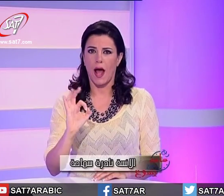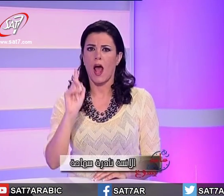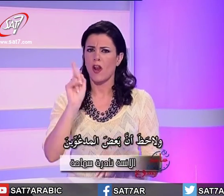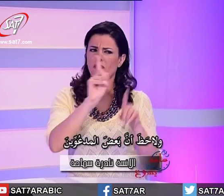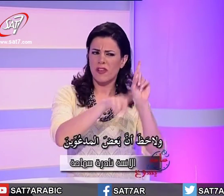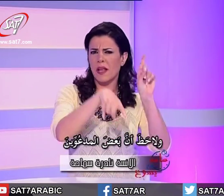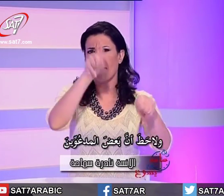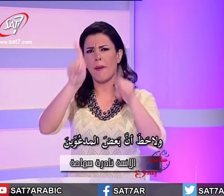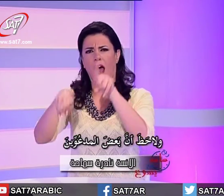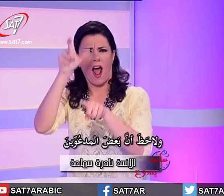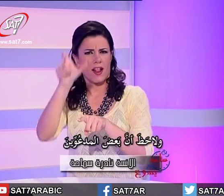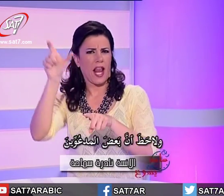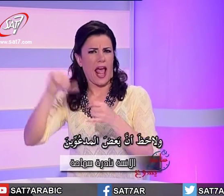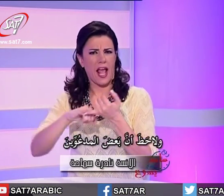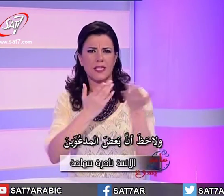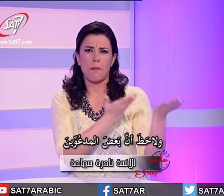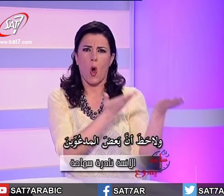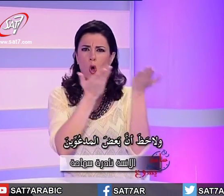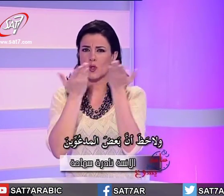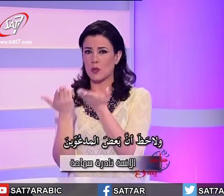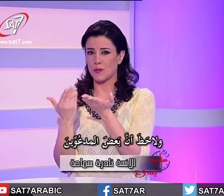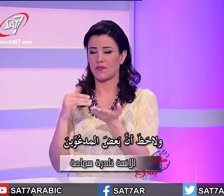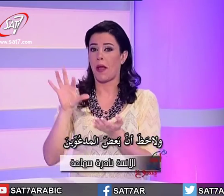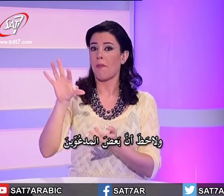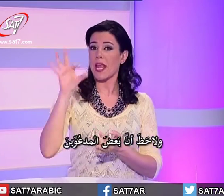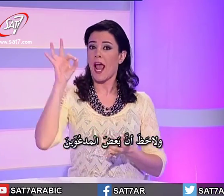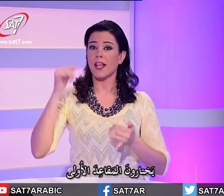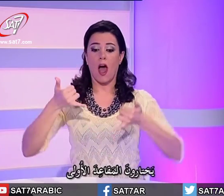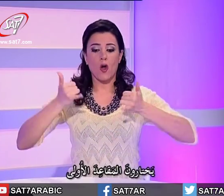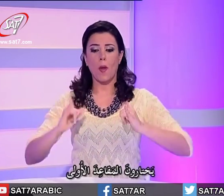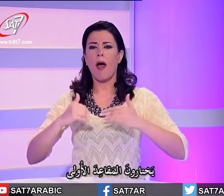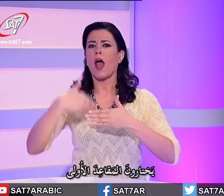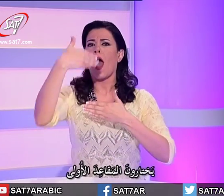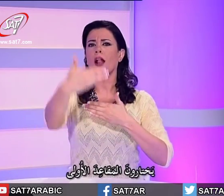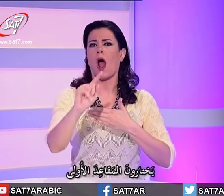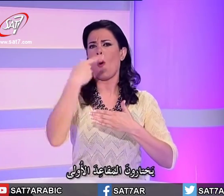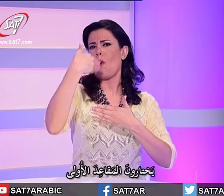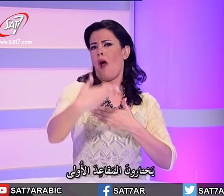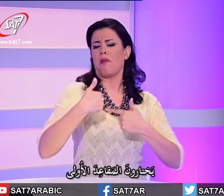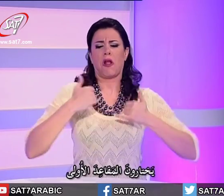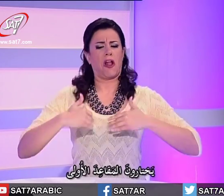ولاحظ أن بعض المدعوين يختارون المقاعد الأولى